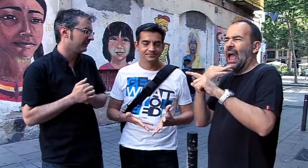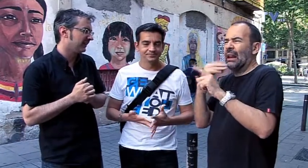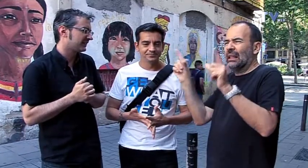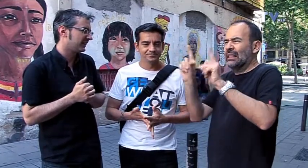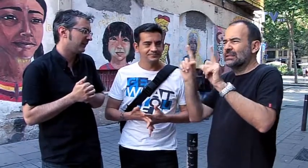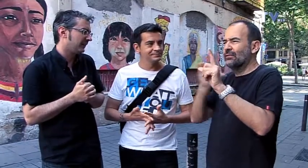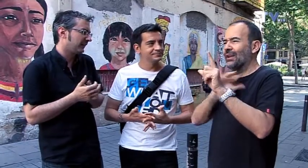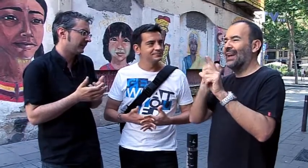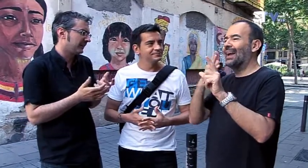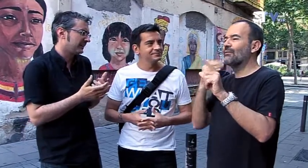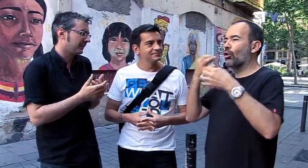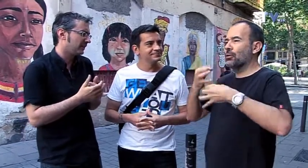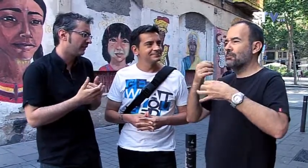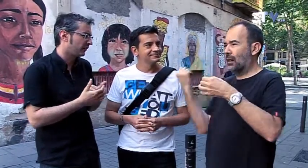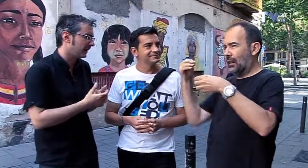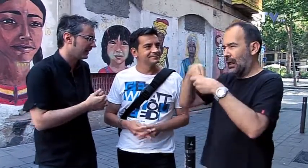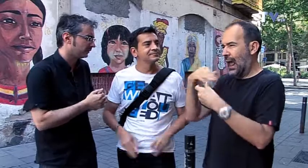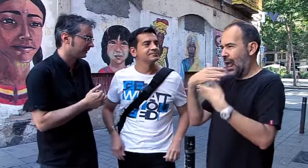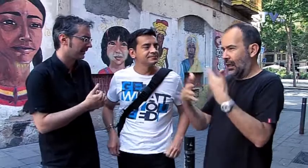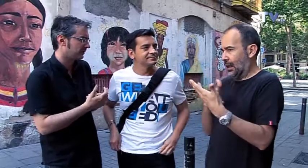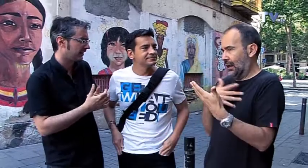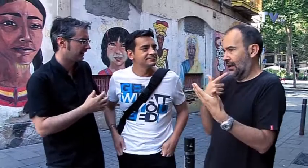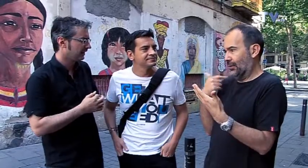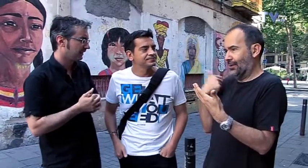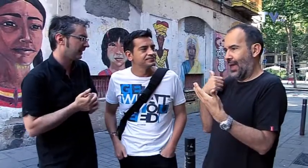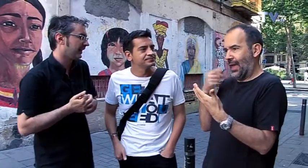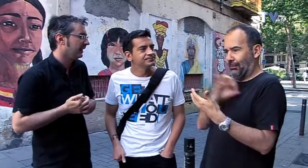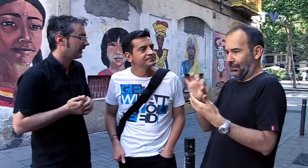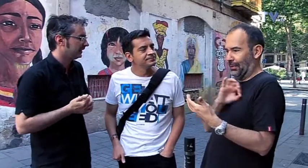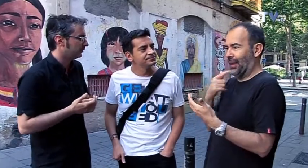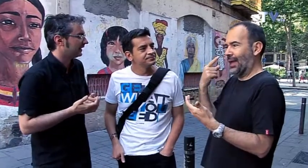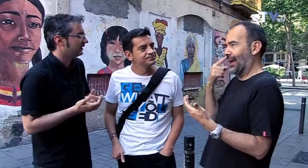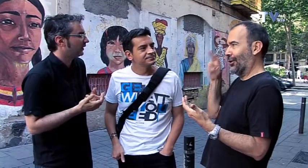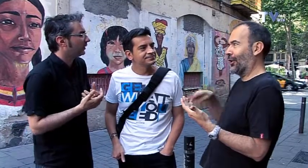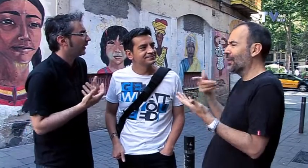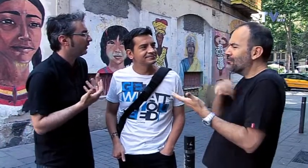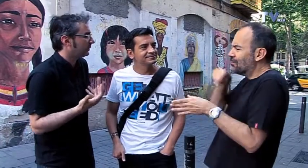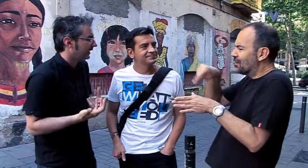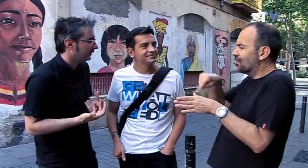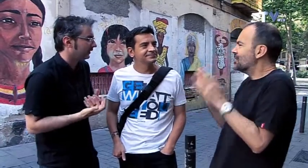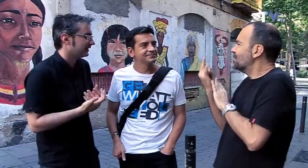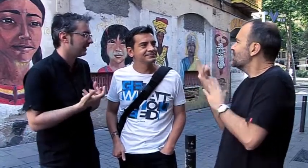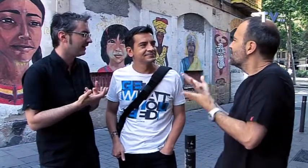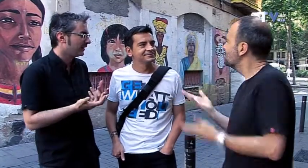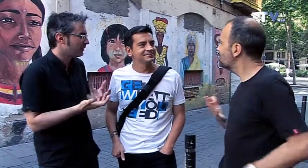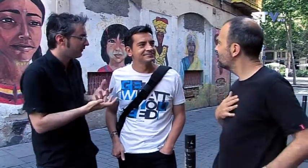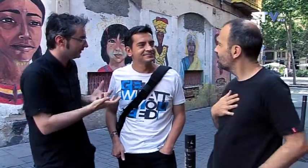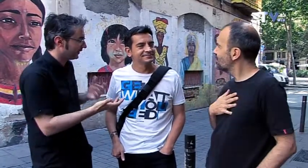no sé, creo que trabajaste en la tele, en el informal, un canal ahí en un programa del informal y que tienes premios y que no sé, ¿cómo empezó todo esto?